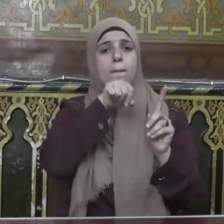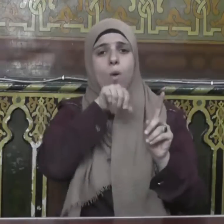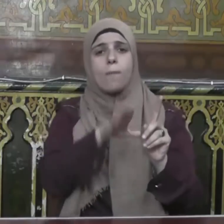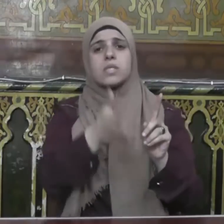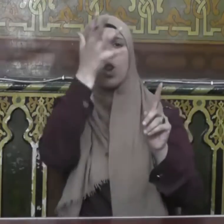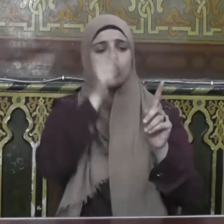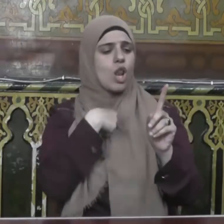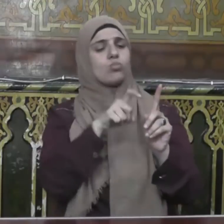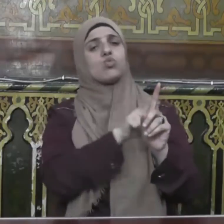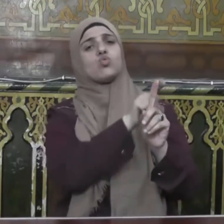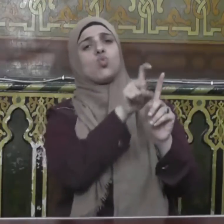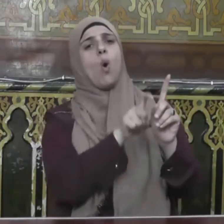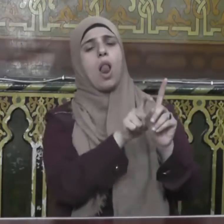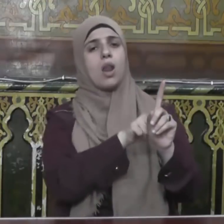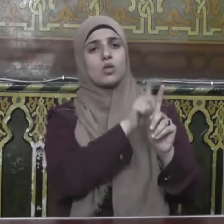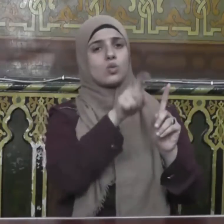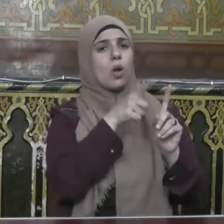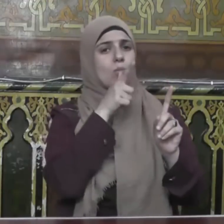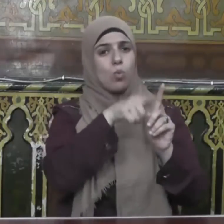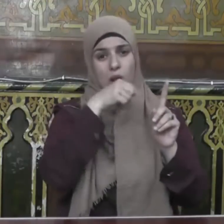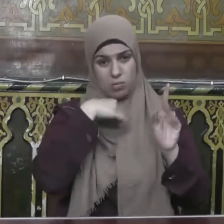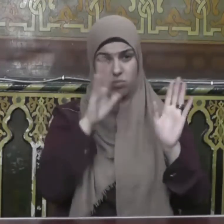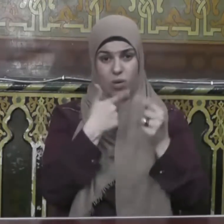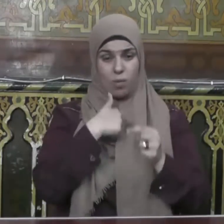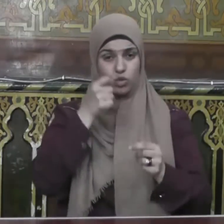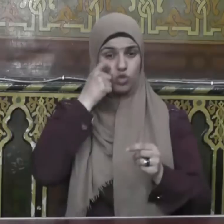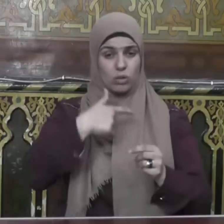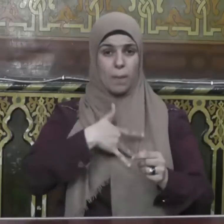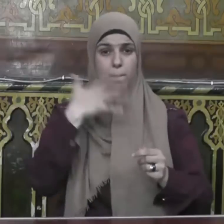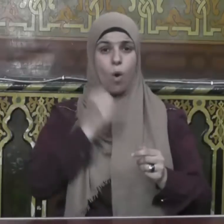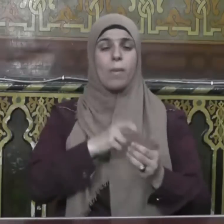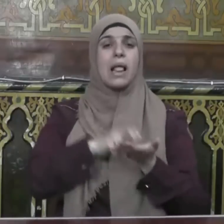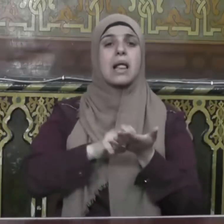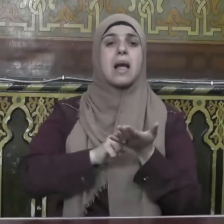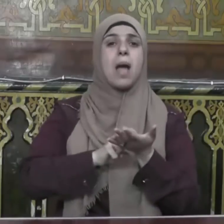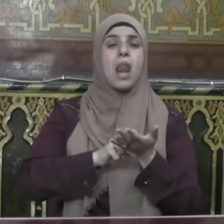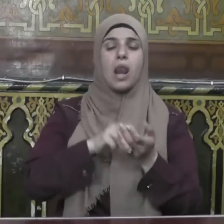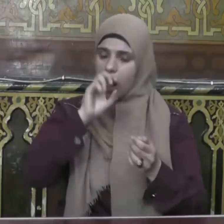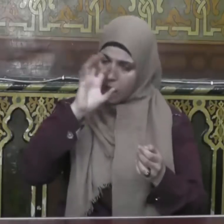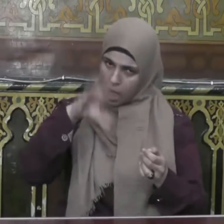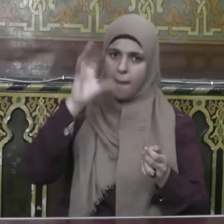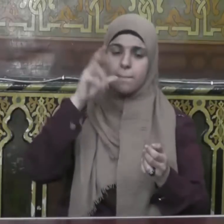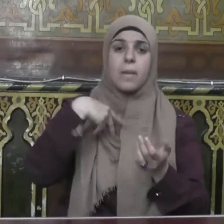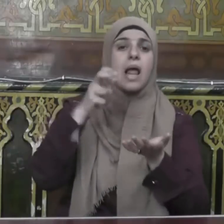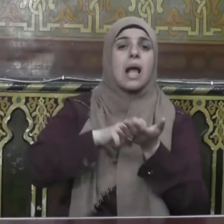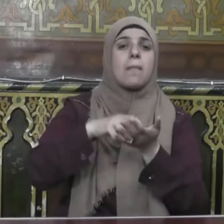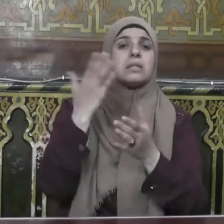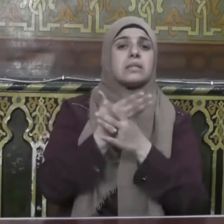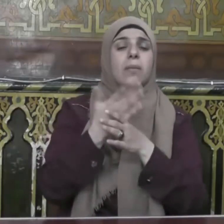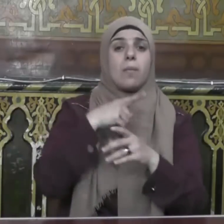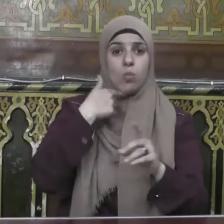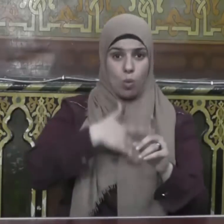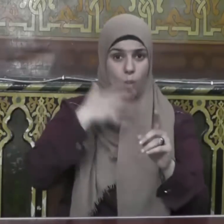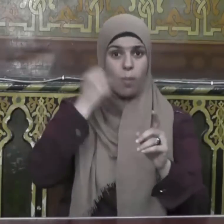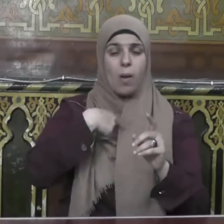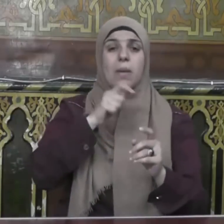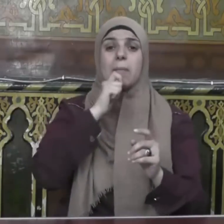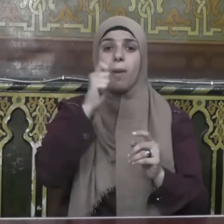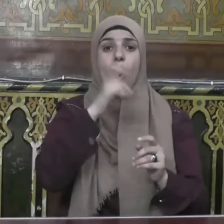الله عليه وسلم أيكون المؤمن جبانا فقال نعم فقيل له أيكون المؤمن بخيلا فقال